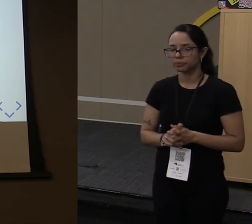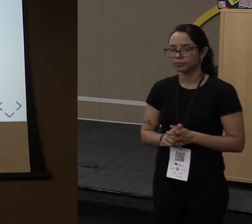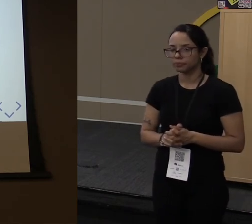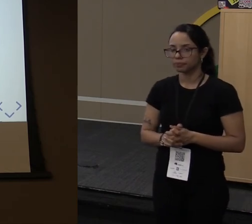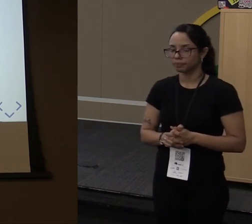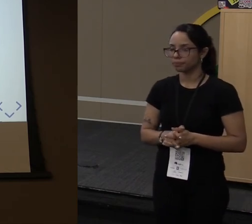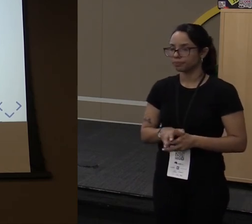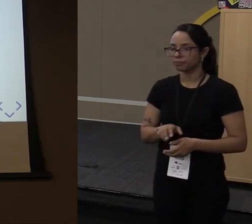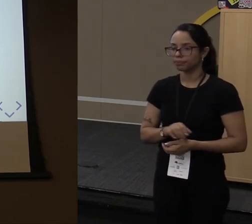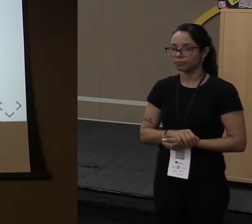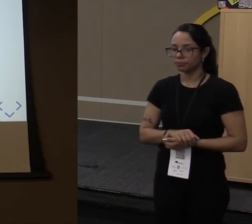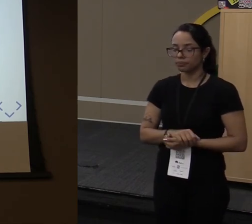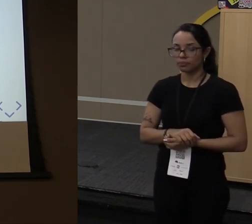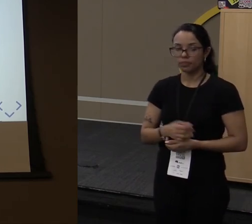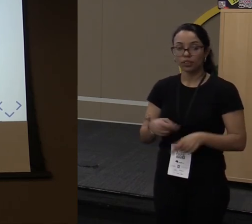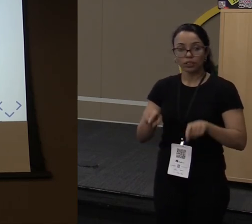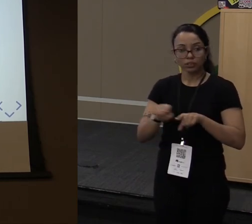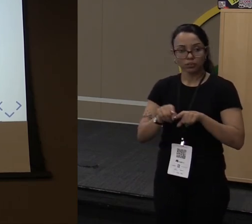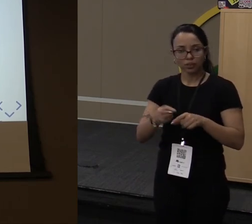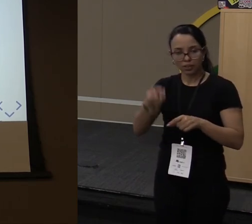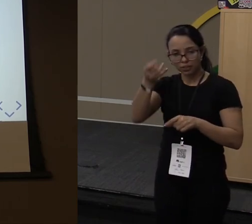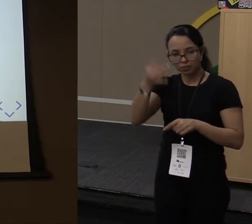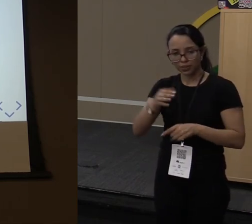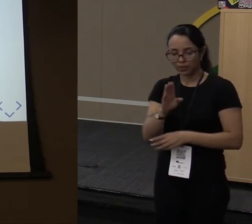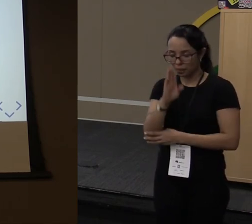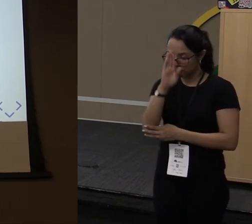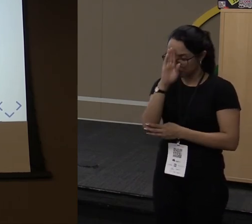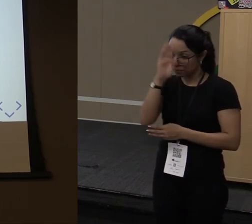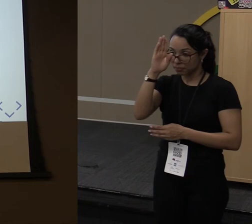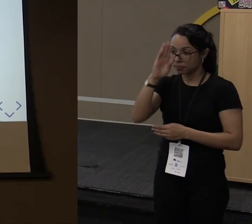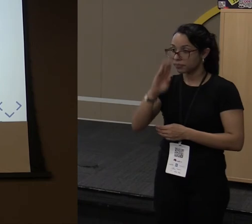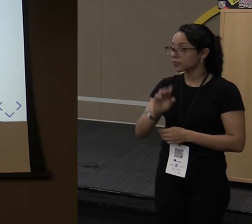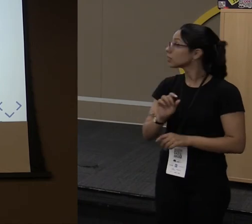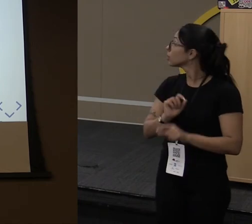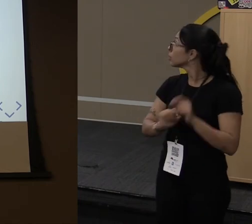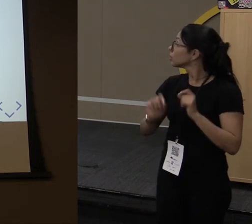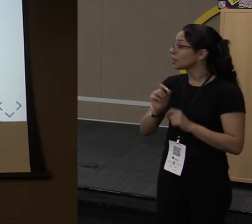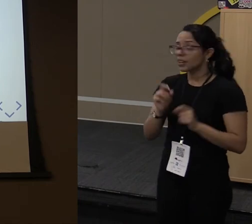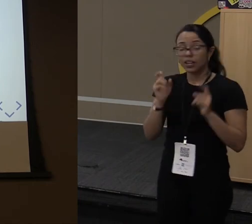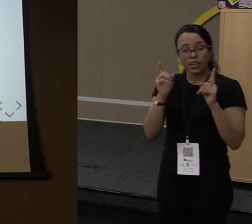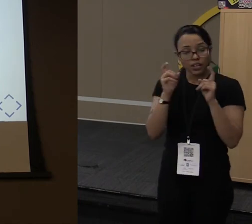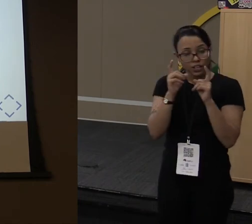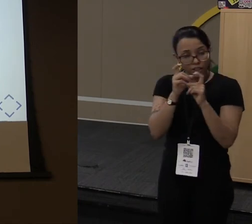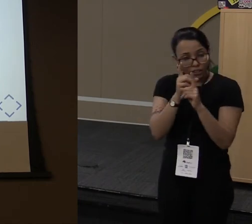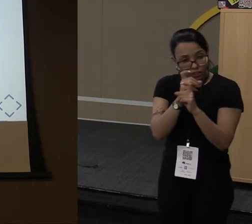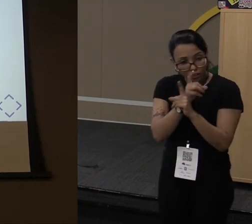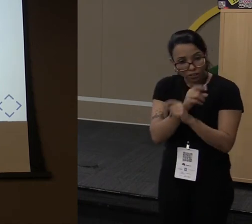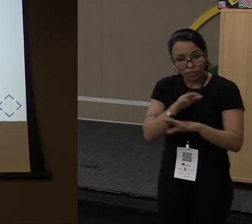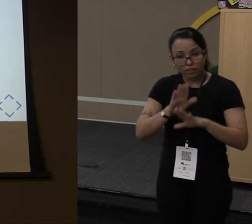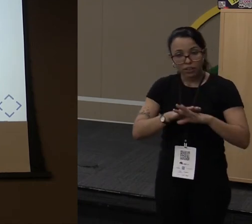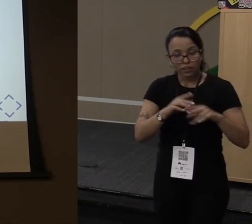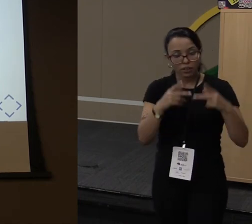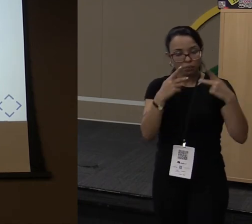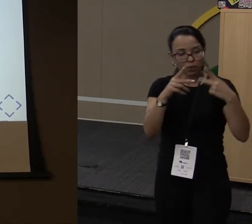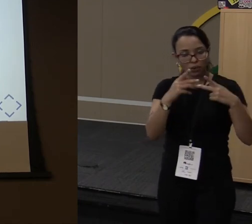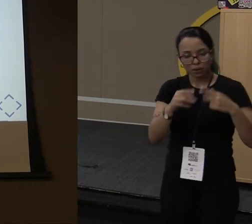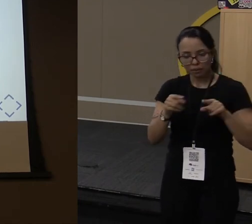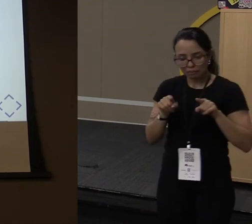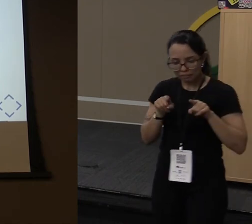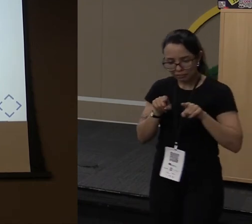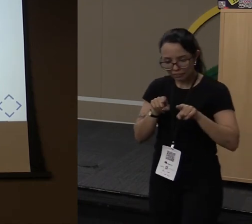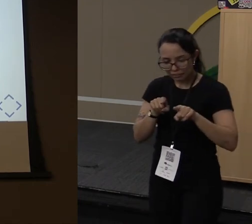E o que eu falei, que era a cereja do bolo. É muito difícil fazer programação paralela, fazer threads de